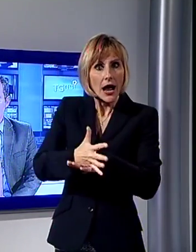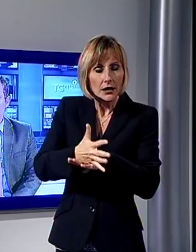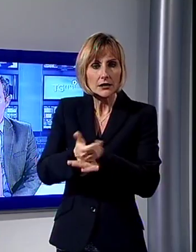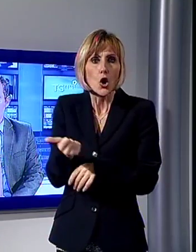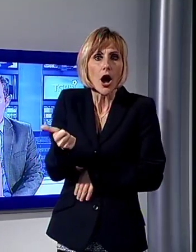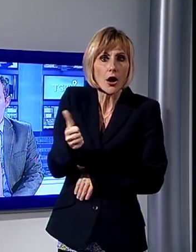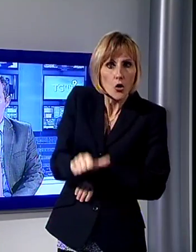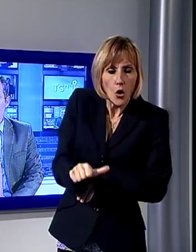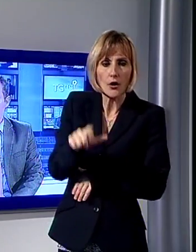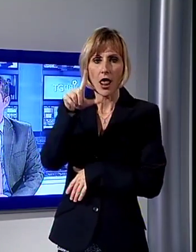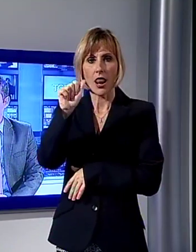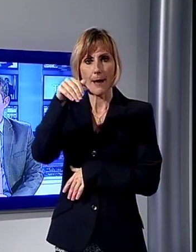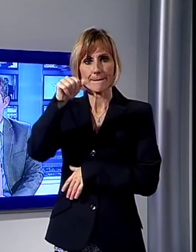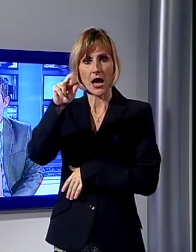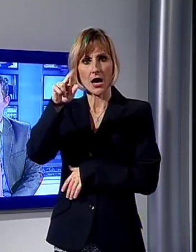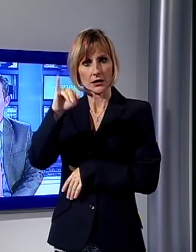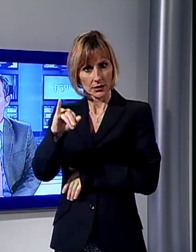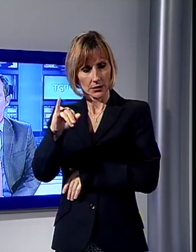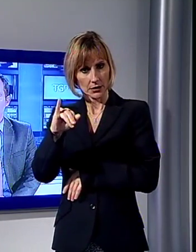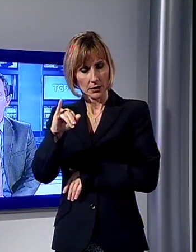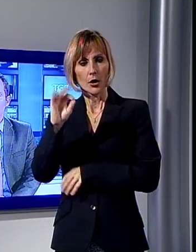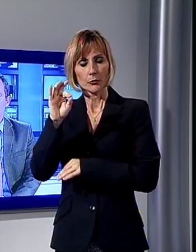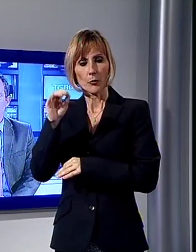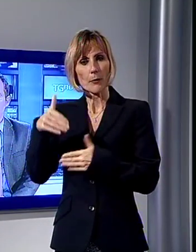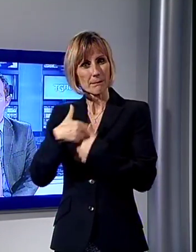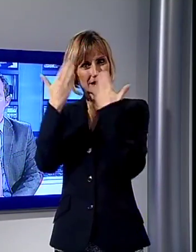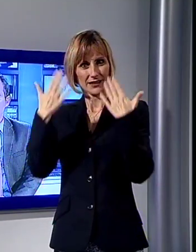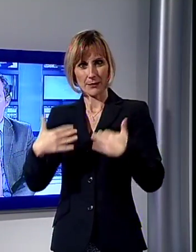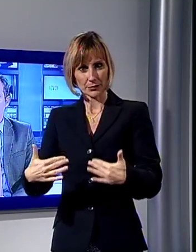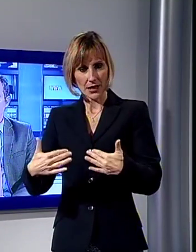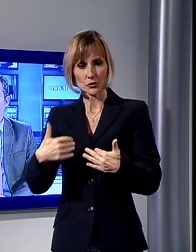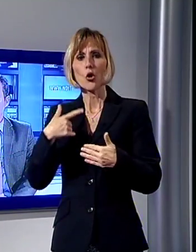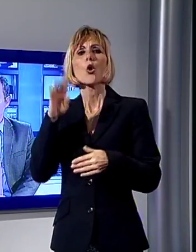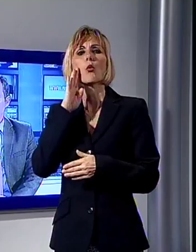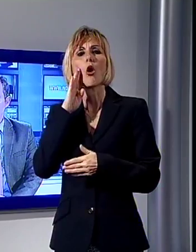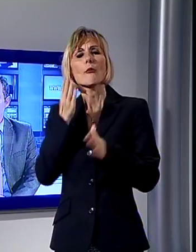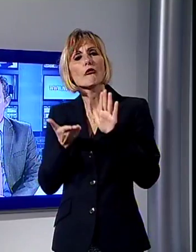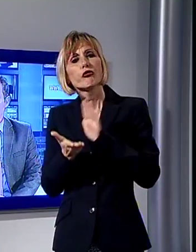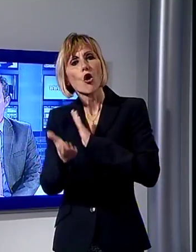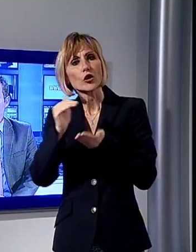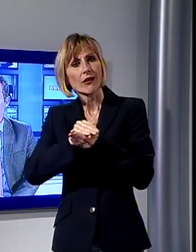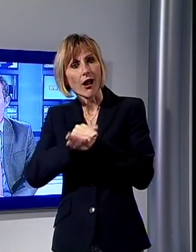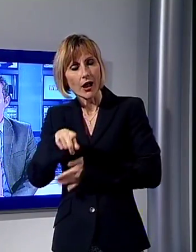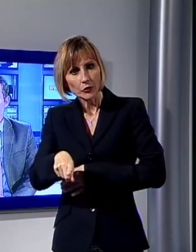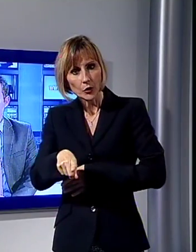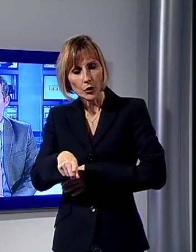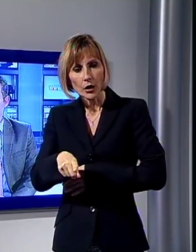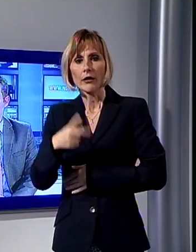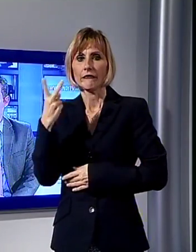zona di Lammari nelle prime ore del mattino, stavolta è toccato ad un fornaio e adesso cresce l'allarme nella Piana di Lucca